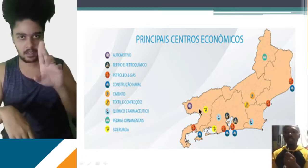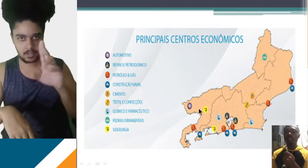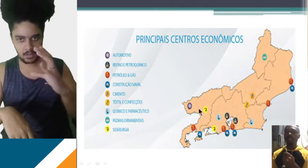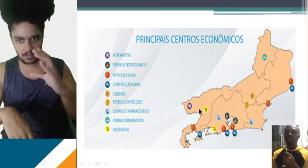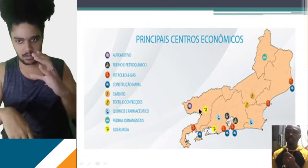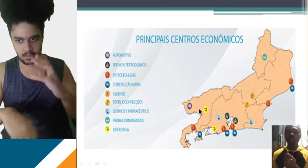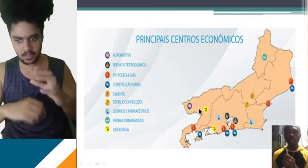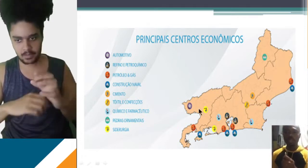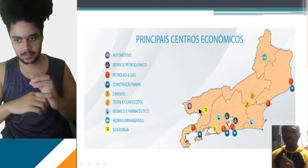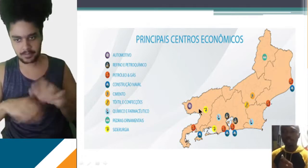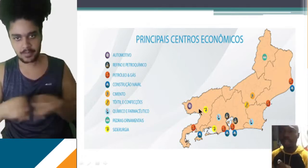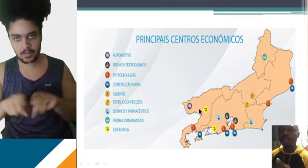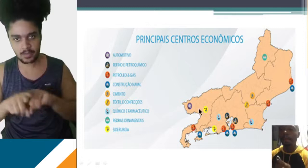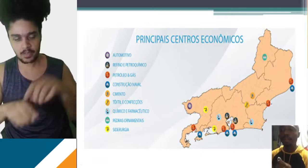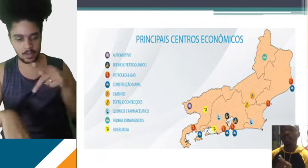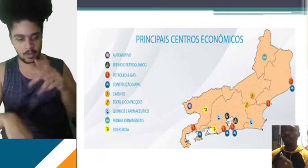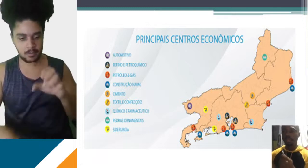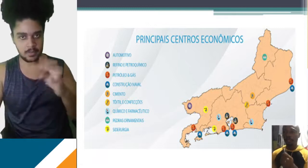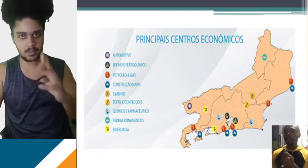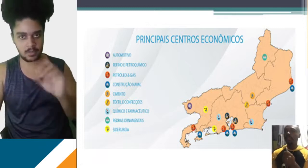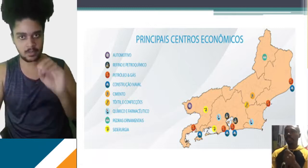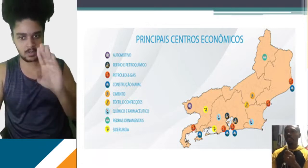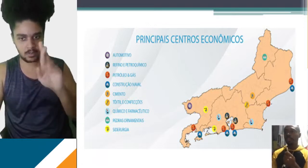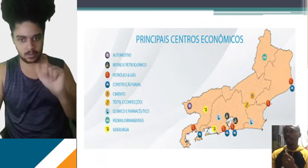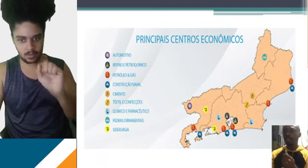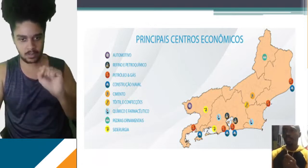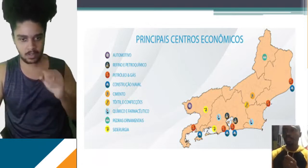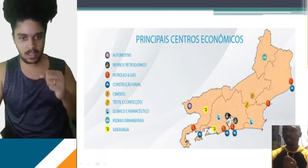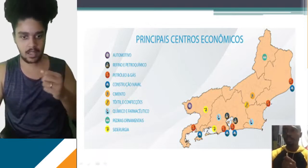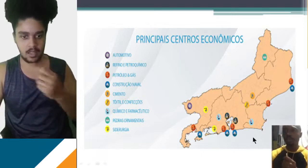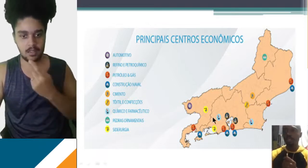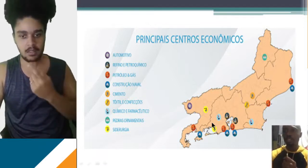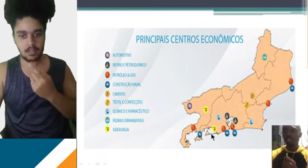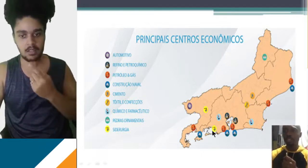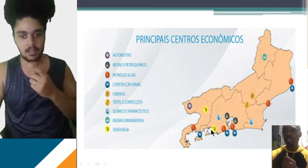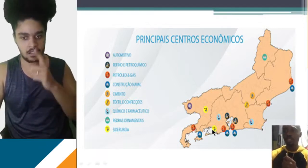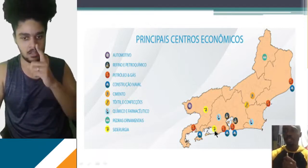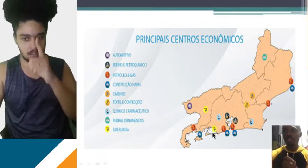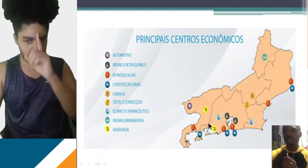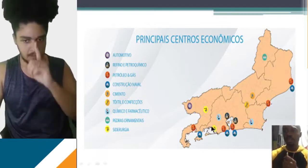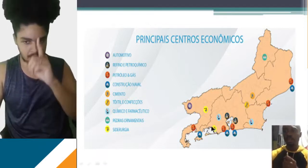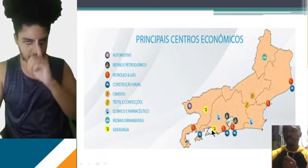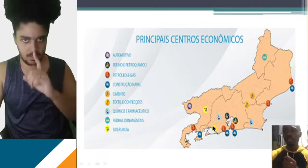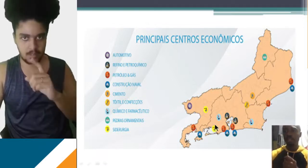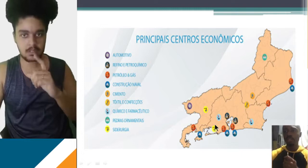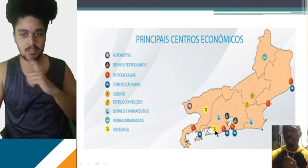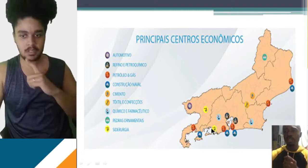Reduc, e também estamos em alguns estaleiros da Petrobras ali. Nós temos em amarelo, que é a siderurgia, que tem aqui,